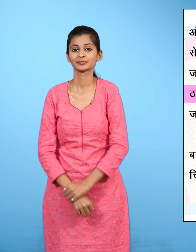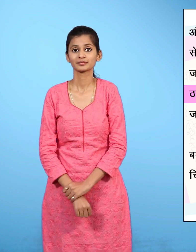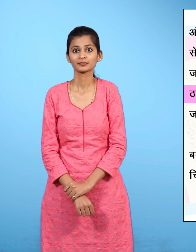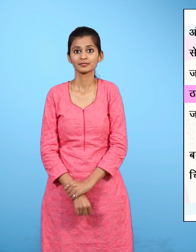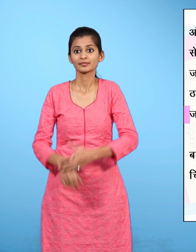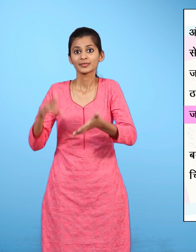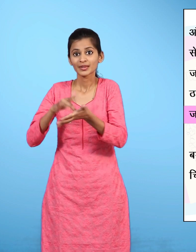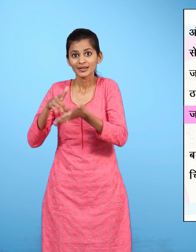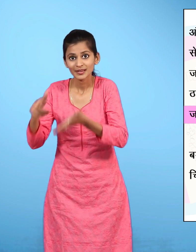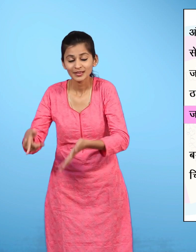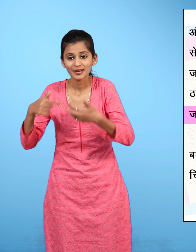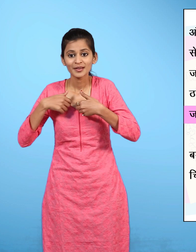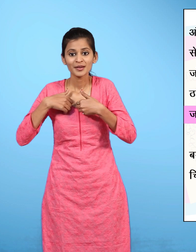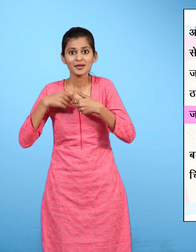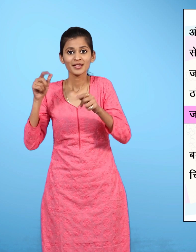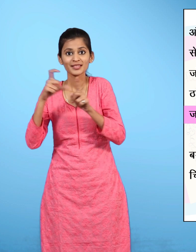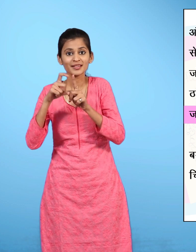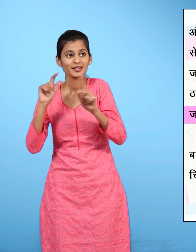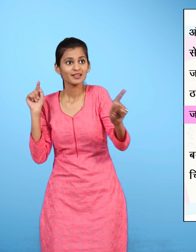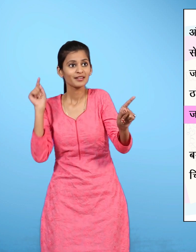जहां से मेरा सफर शुरू हुआ